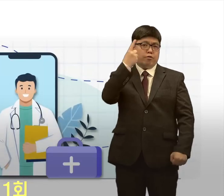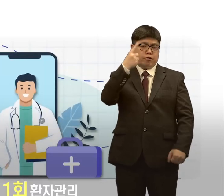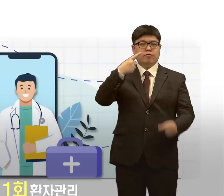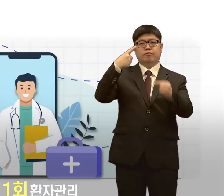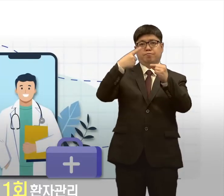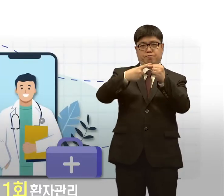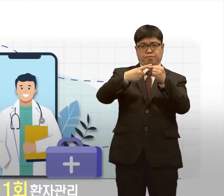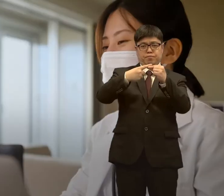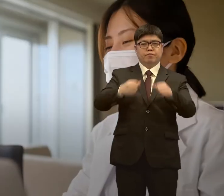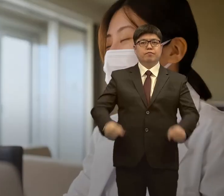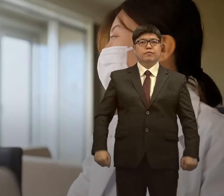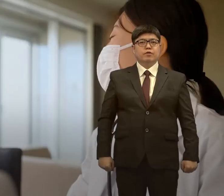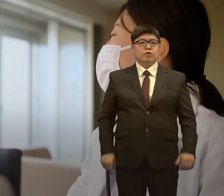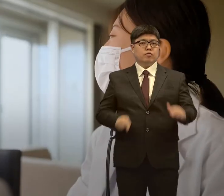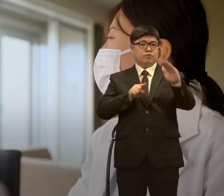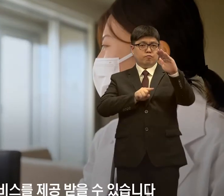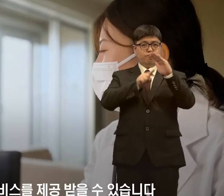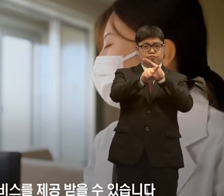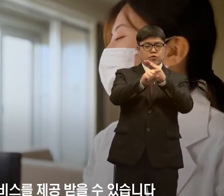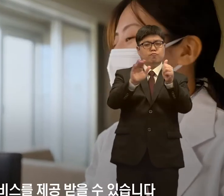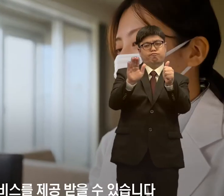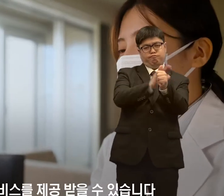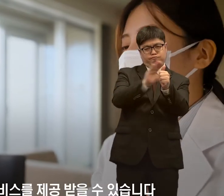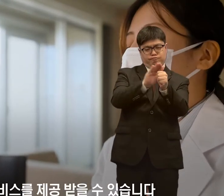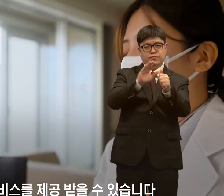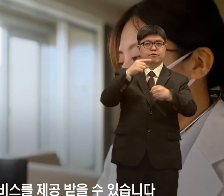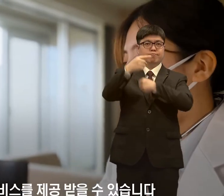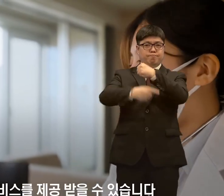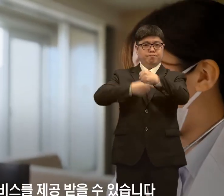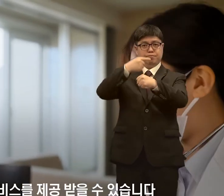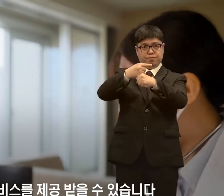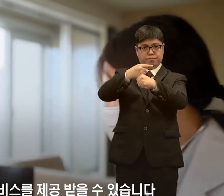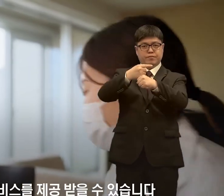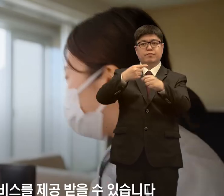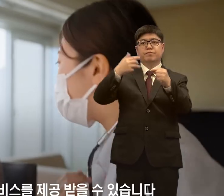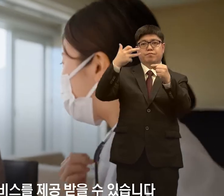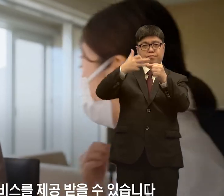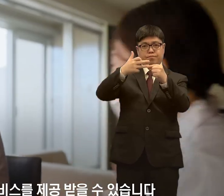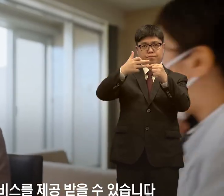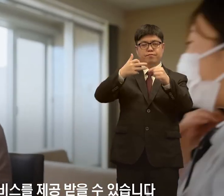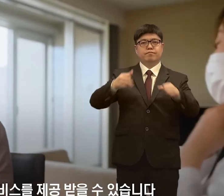1회 환자관리, 연 18회 방문 서비스를 제공받을 수 있습니다.